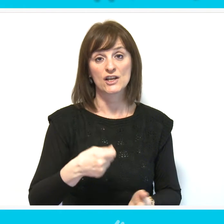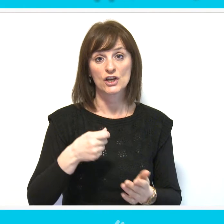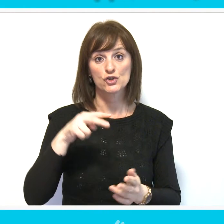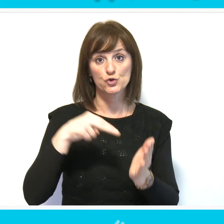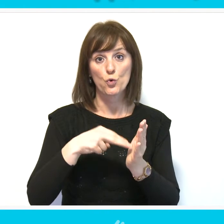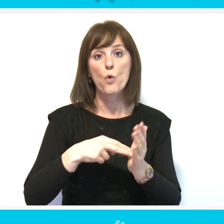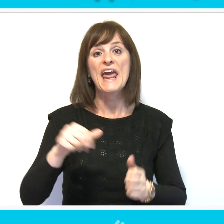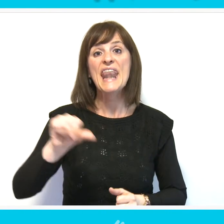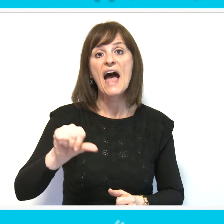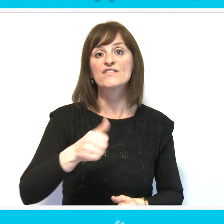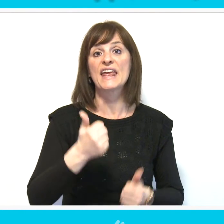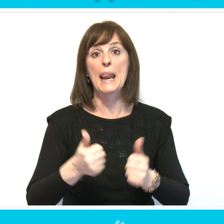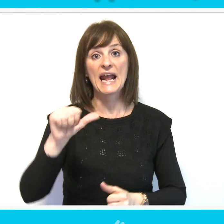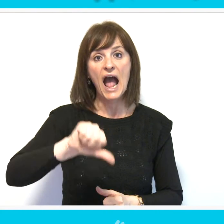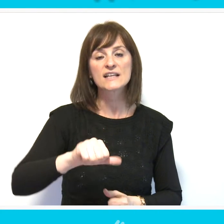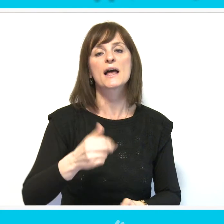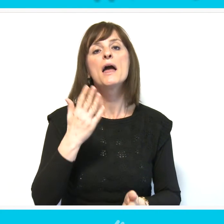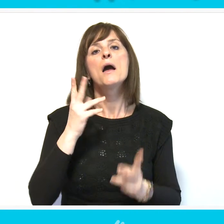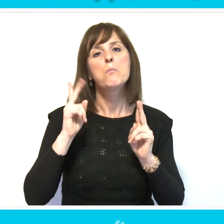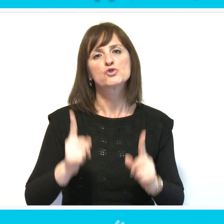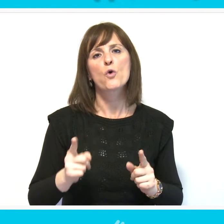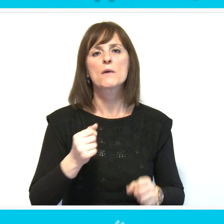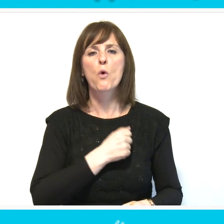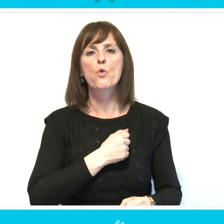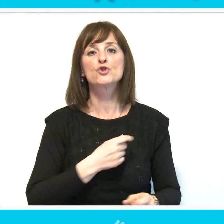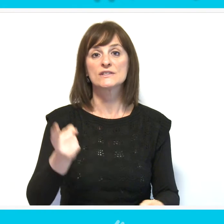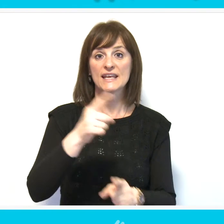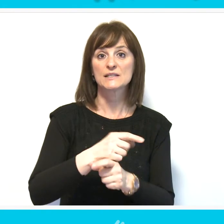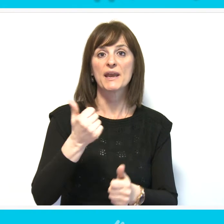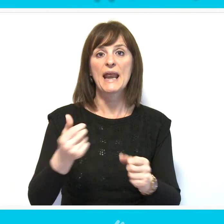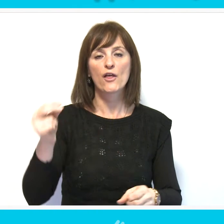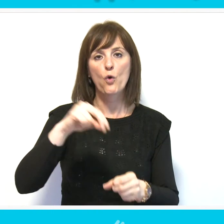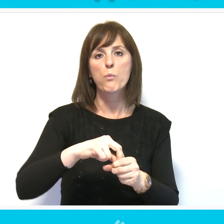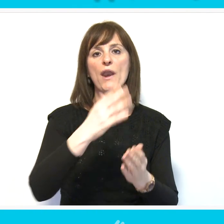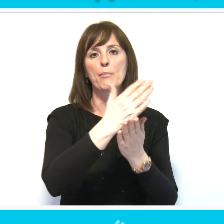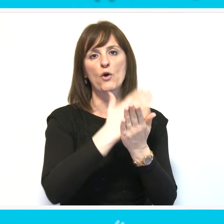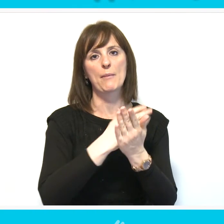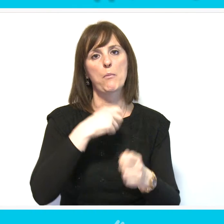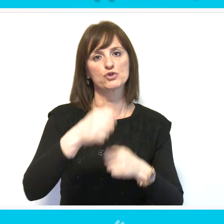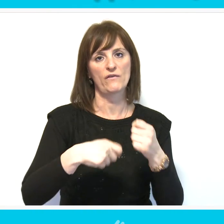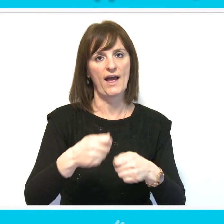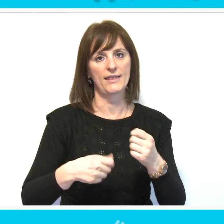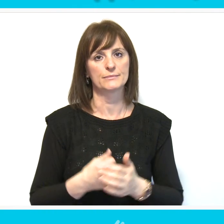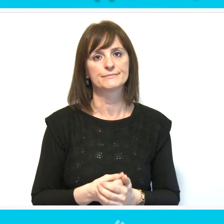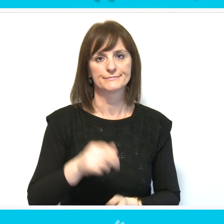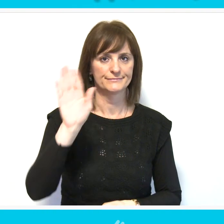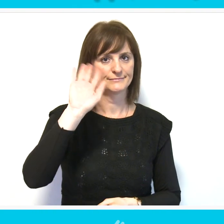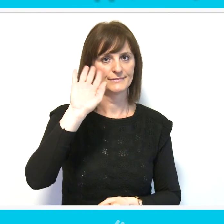struje, nafte ili gasa, postoji mogućnost izmene i dopune programa poslovanja.